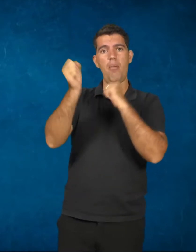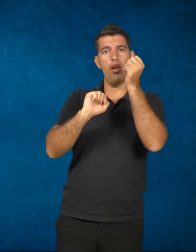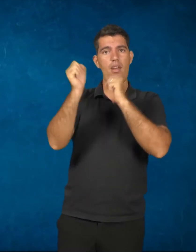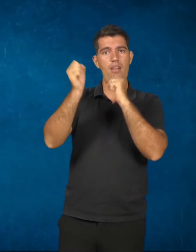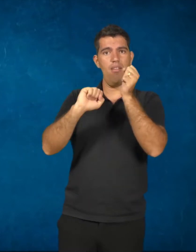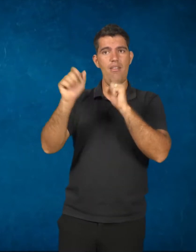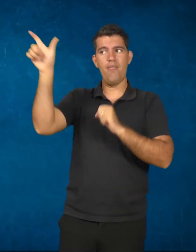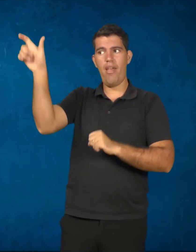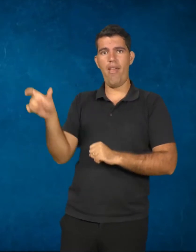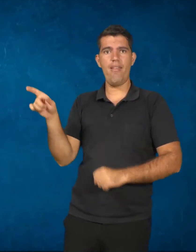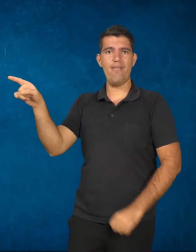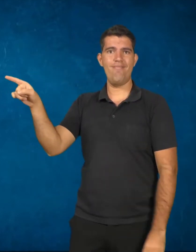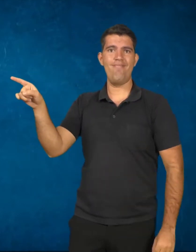lucro maior é do dono da fábrica.